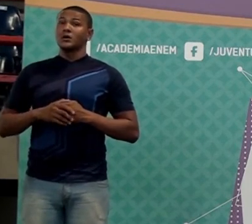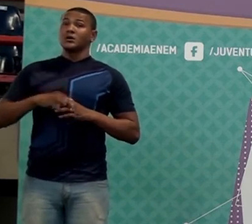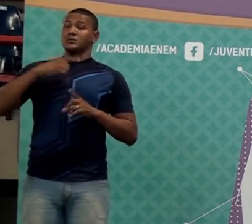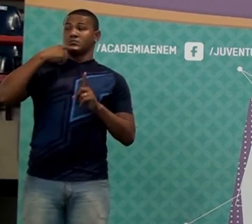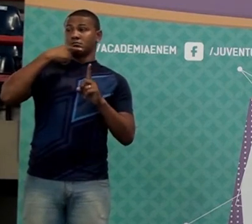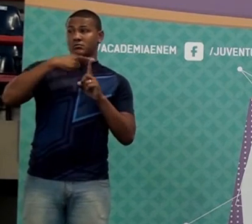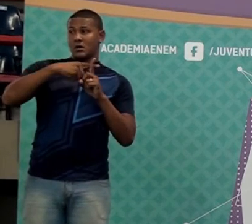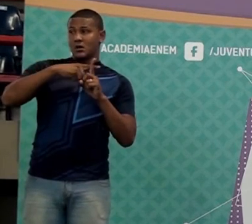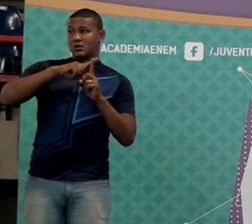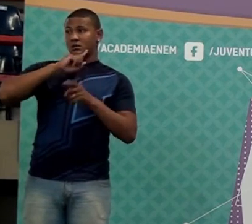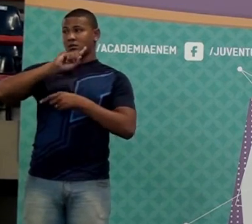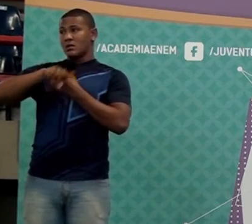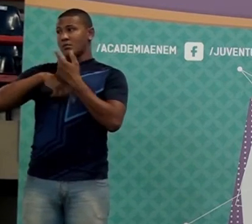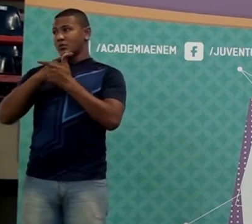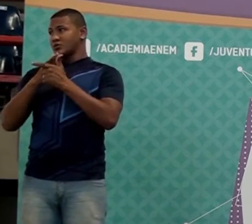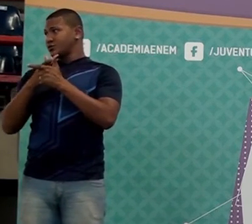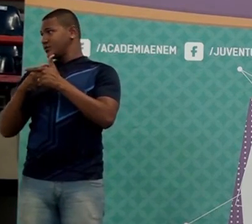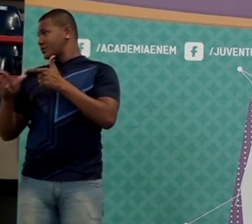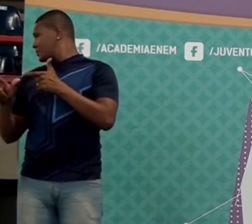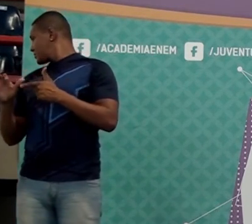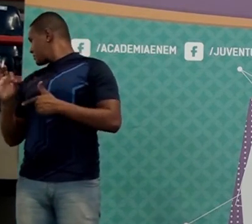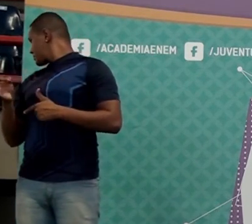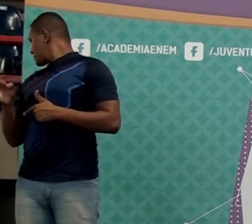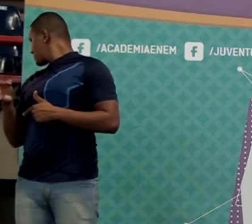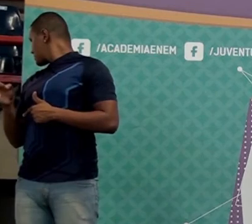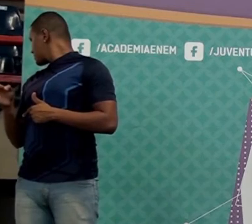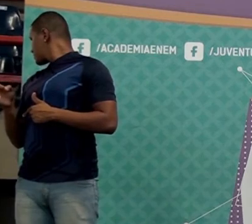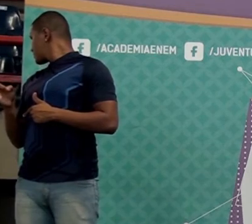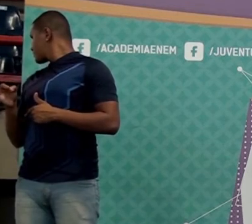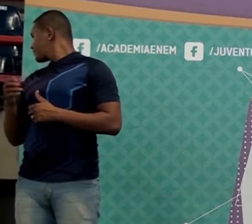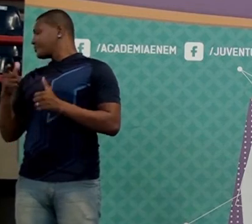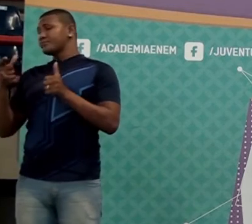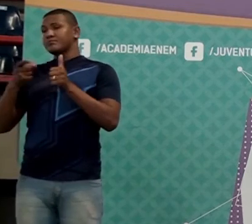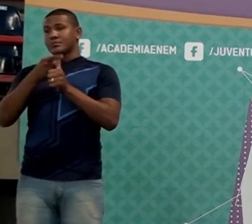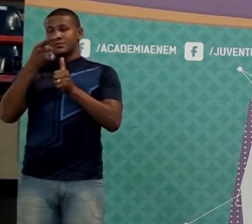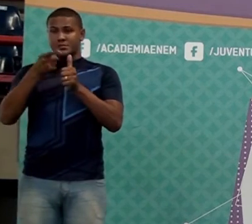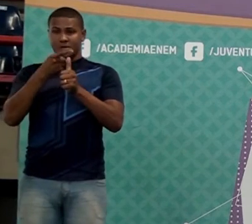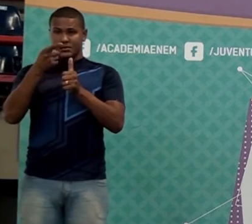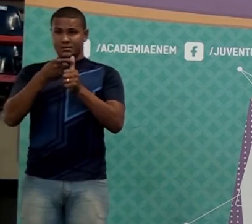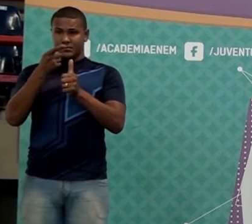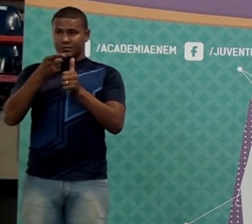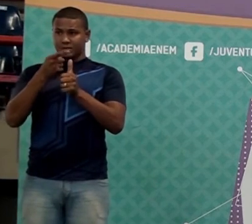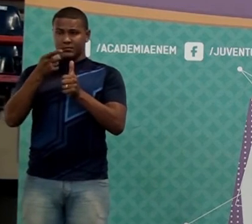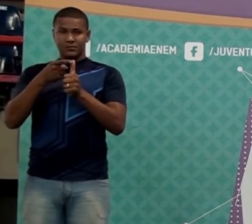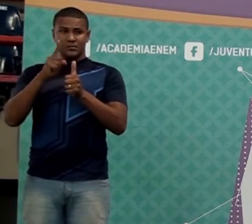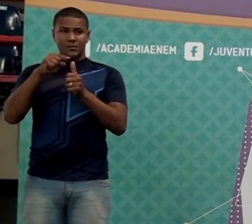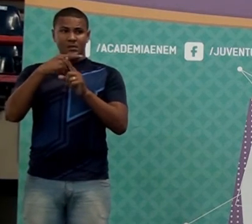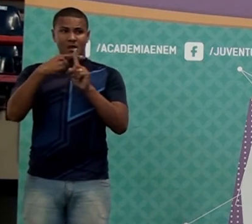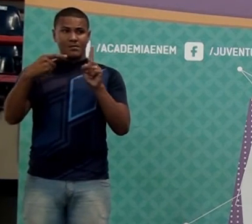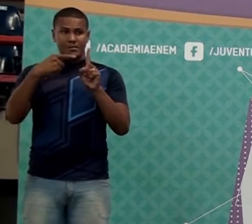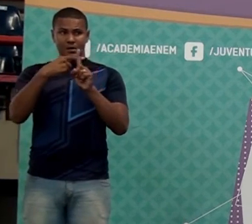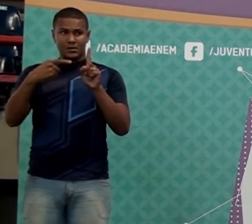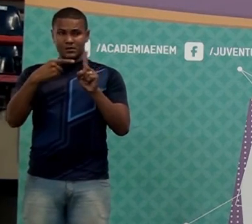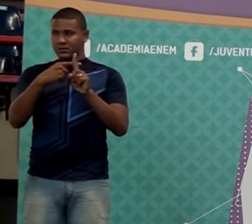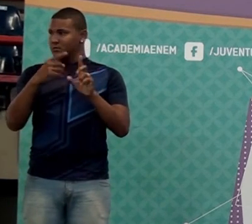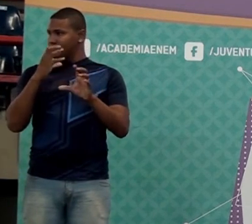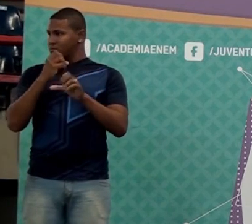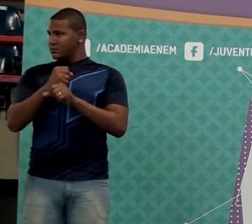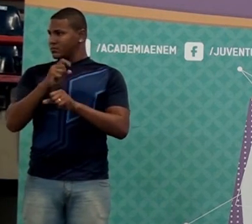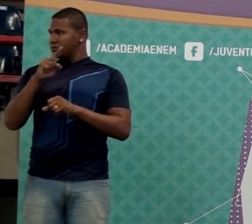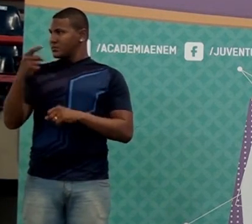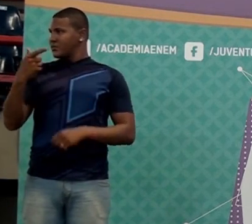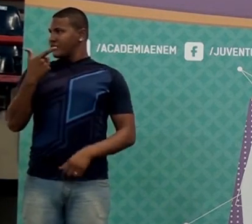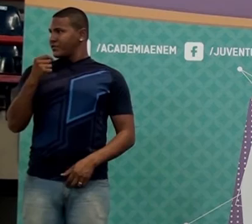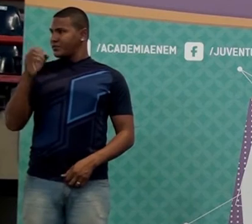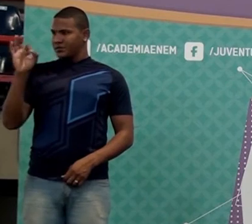Vamos tirar a média. Então, a primeira coisa que tenho que fazer é calcular a média. Depois que eu calcular a média, vou ter que aumentar 20%. É fácil aumentar 20